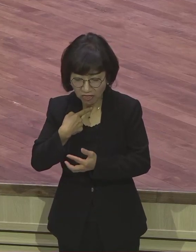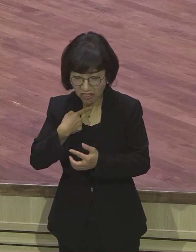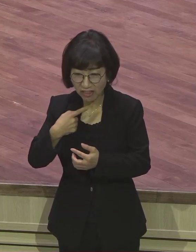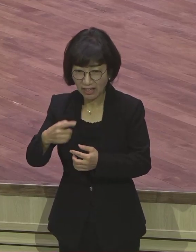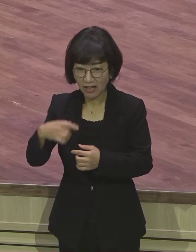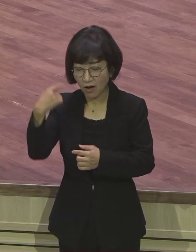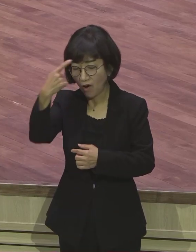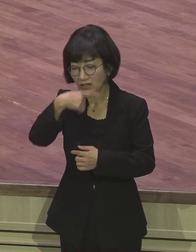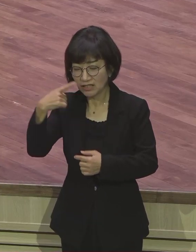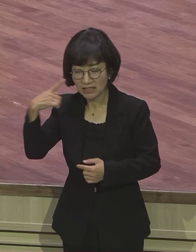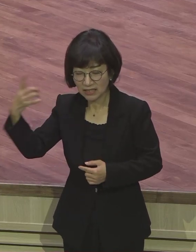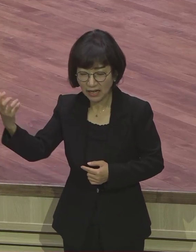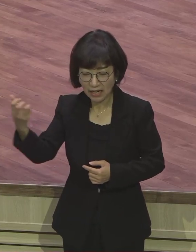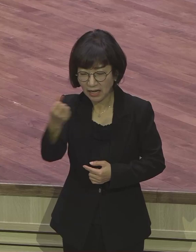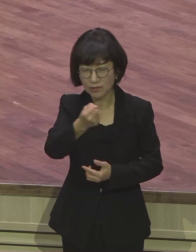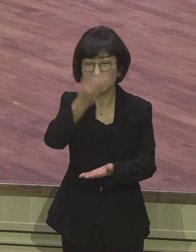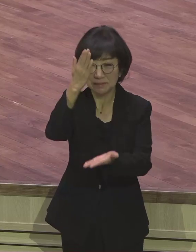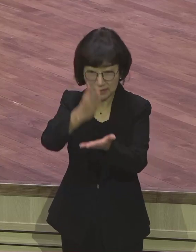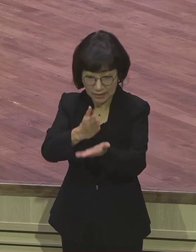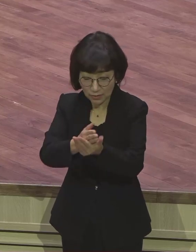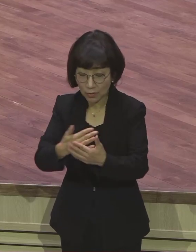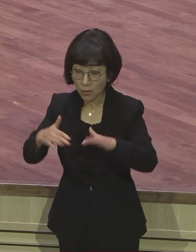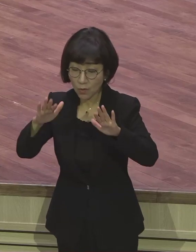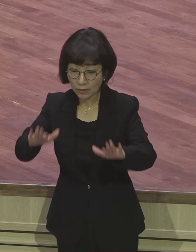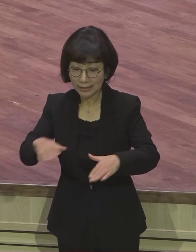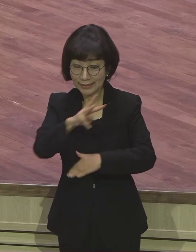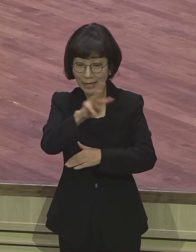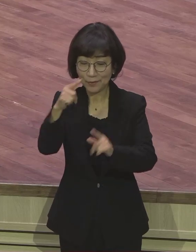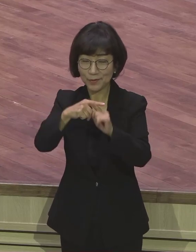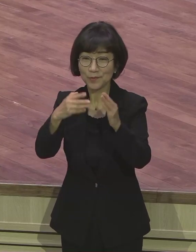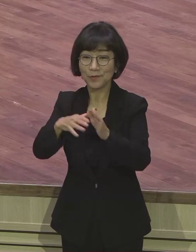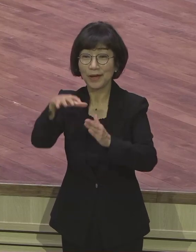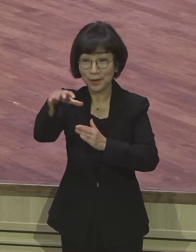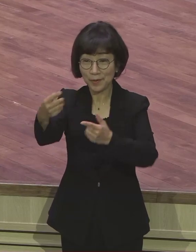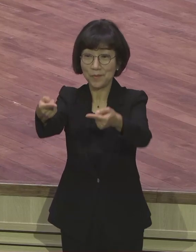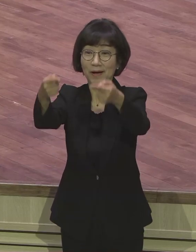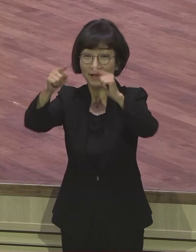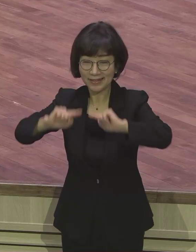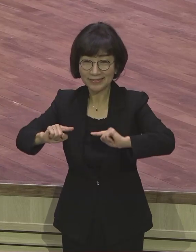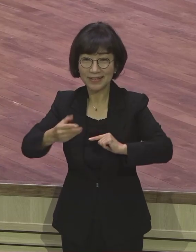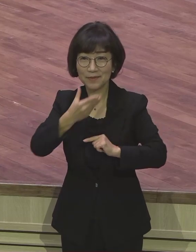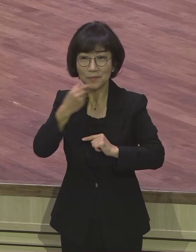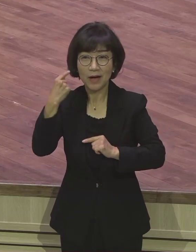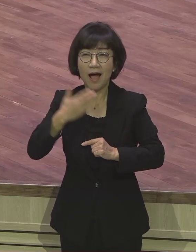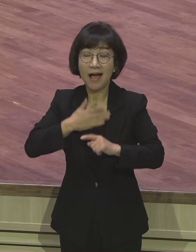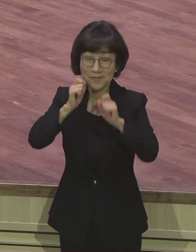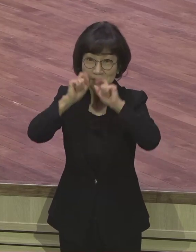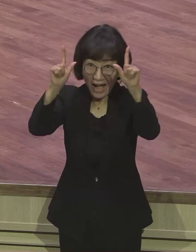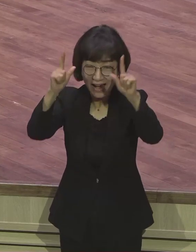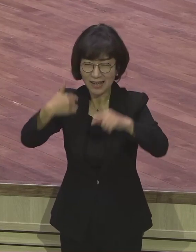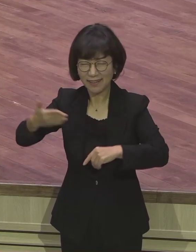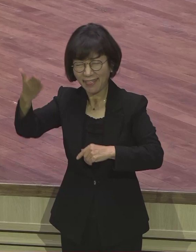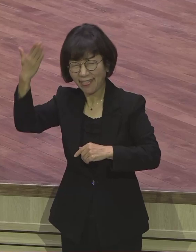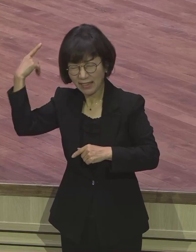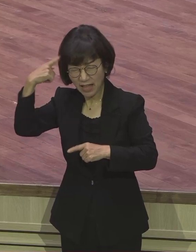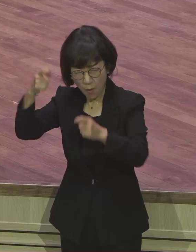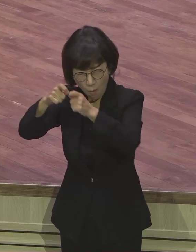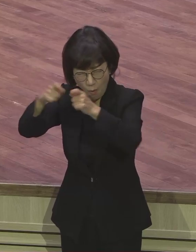예원교회에 나와서 복음 들었으면 평생 가족이 있던 예틀 다 깨버리고 새틀 가주시기